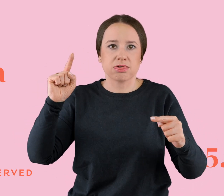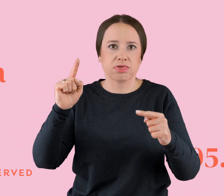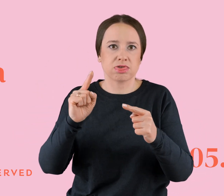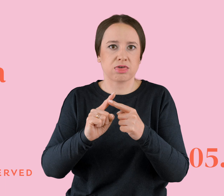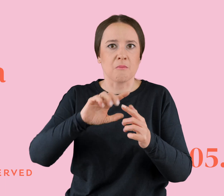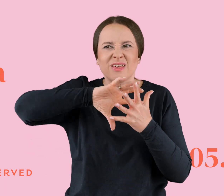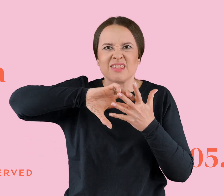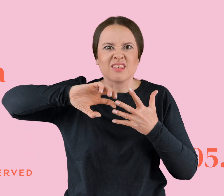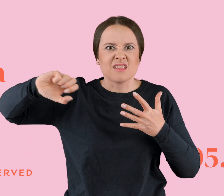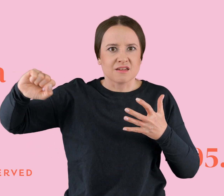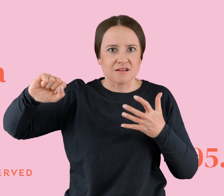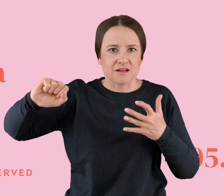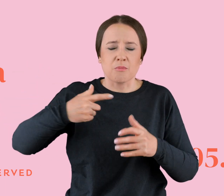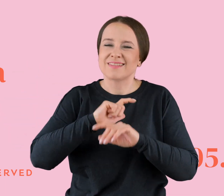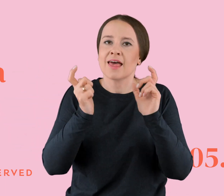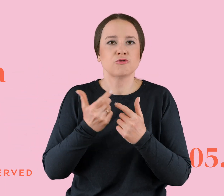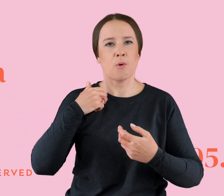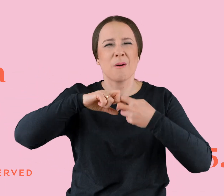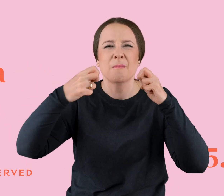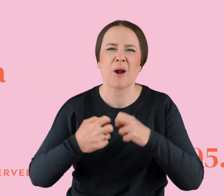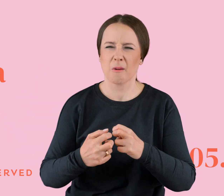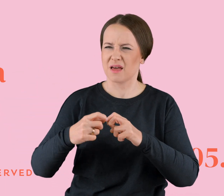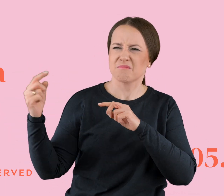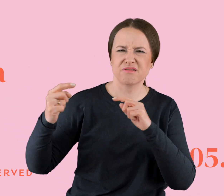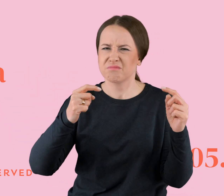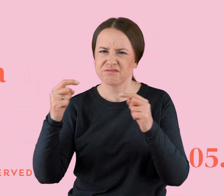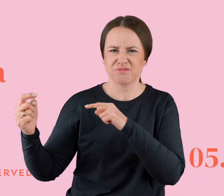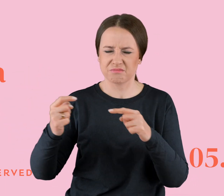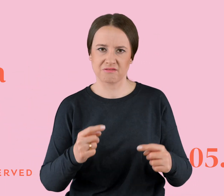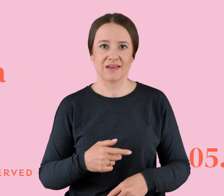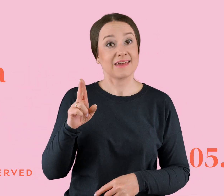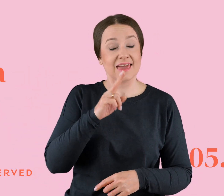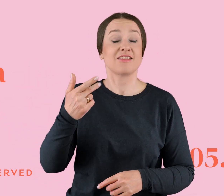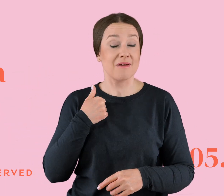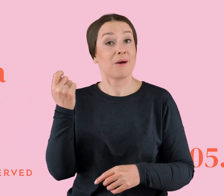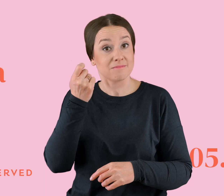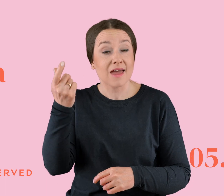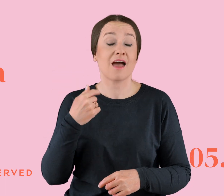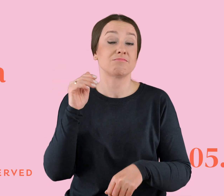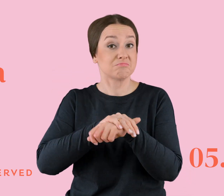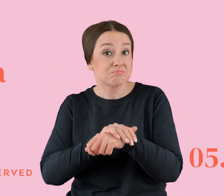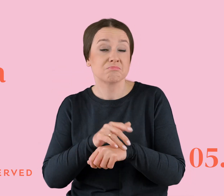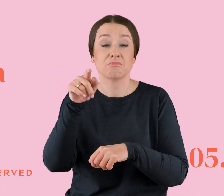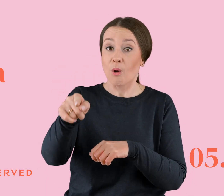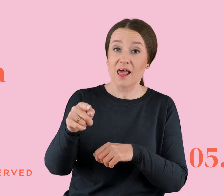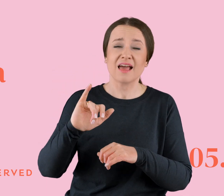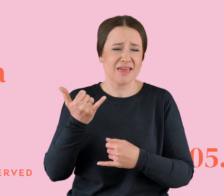kurwa garstka. Bo wiecznie był jakiś problem. Ciągle jakaś szarpanina z czymś. I kiedyś miałam jechać do znajomego w jakichś tam interesach. No i to było w takim dość